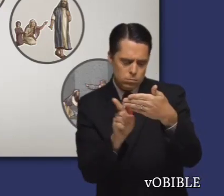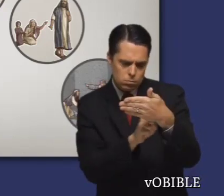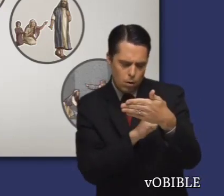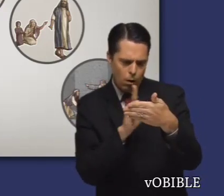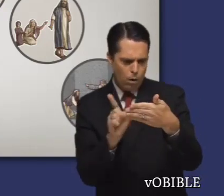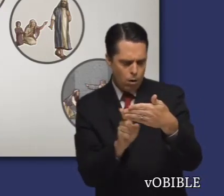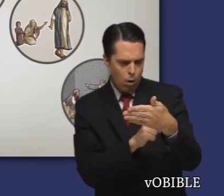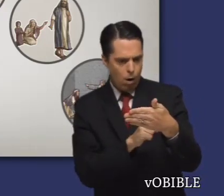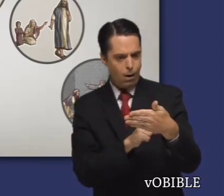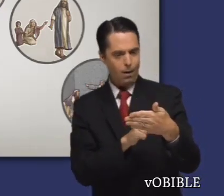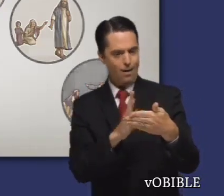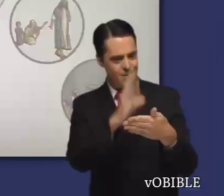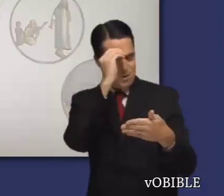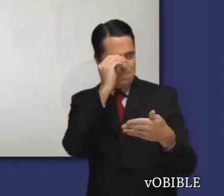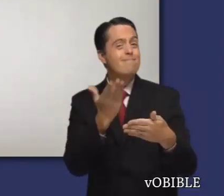salvación.